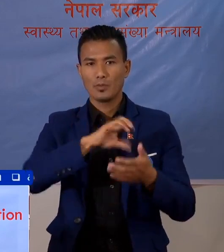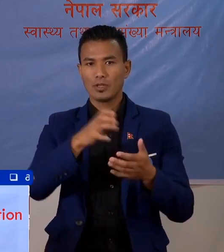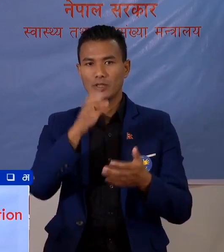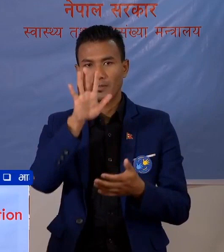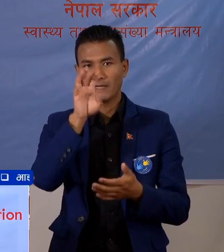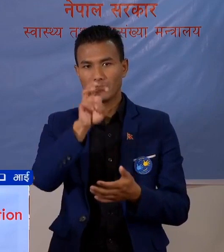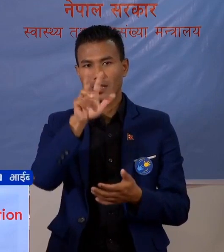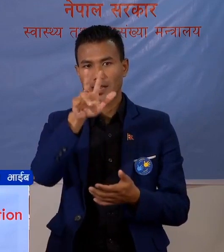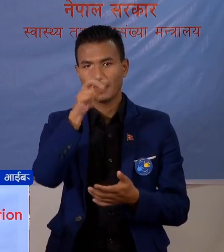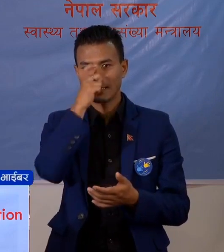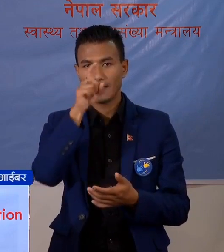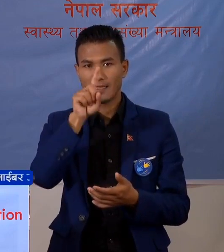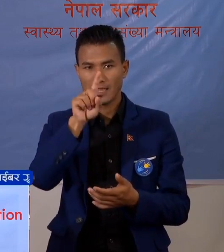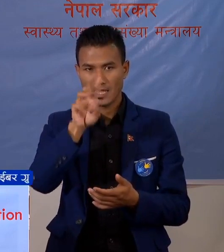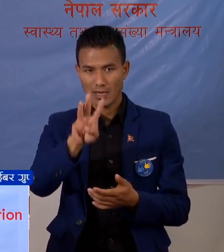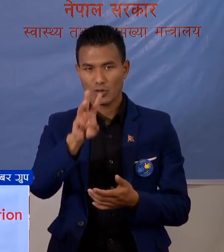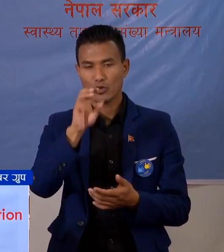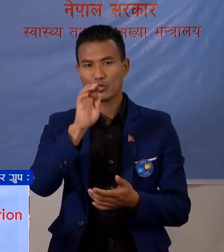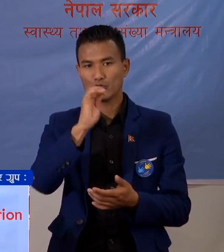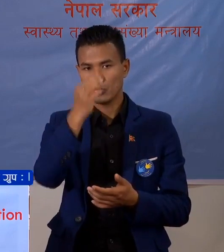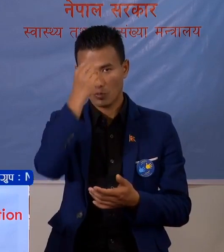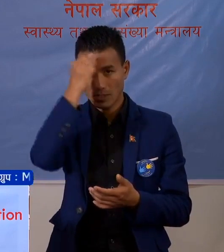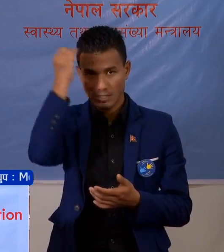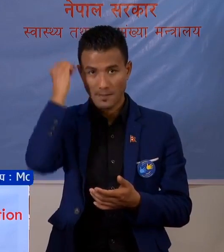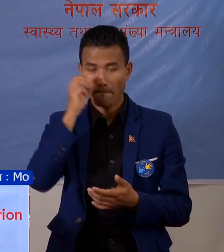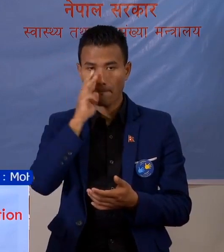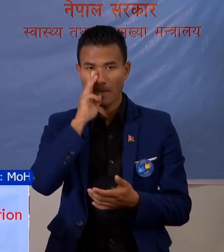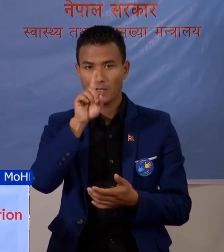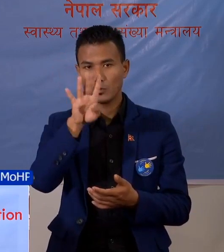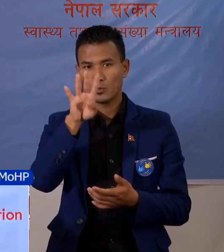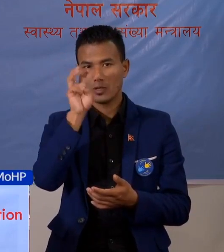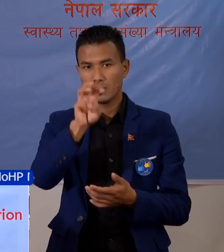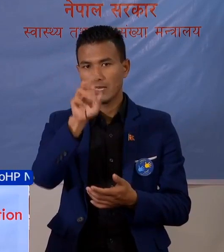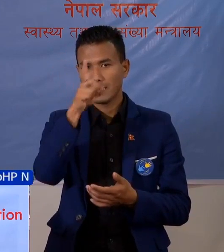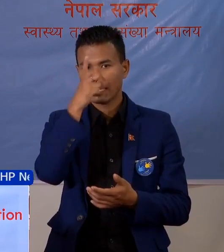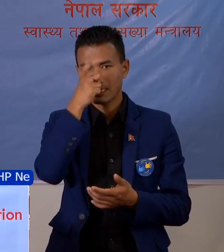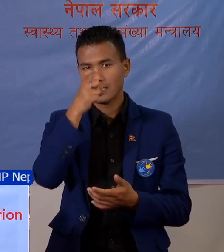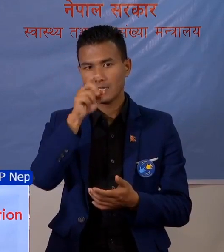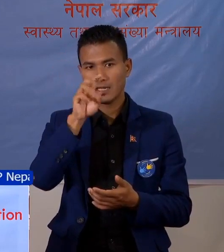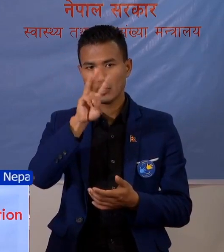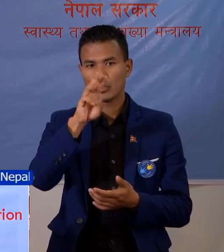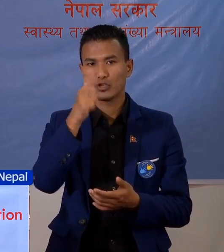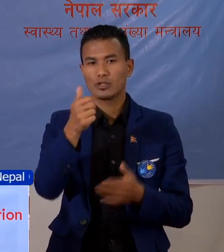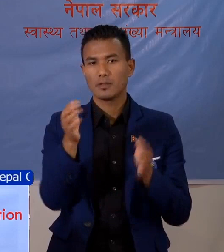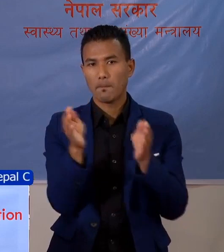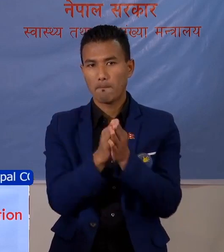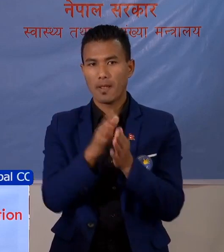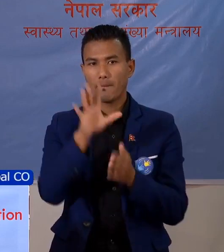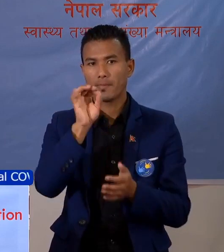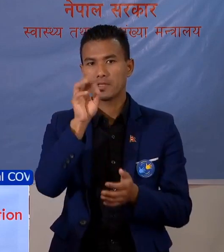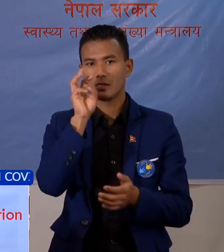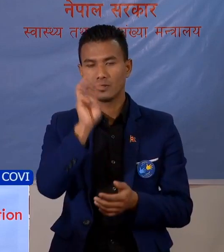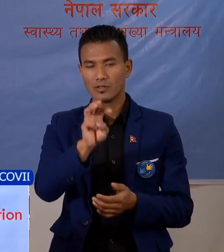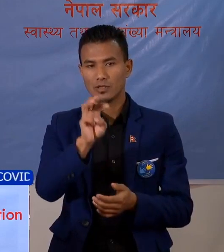,813, र शुद्रपशिम प्रदेश मां 14,136 गरी, कुल 15